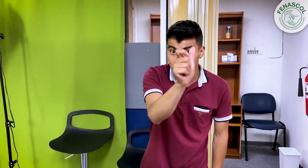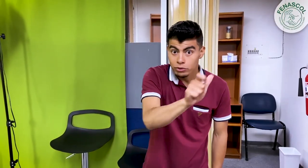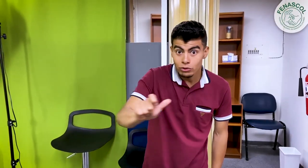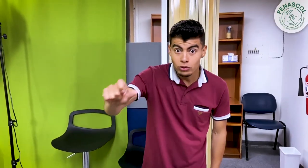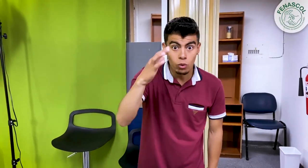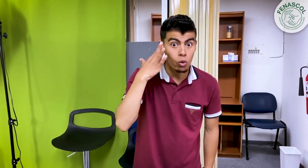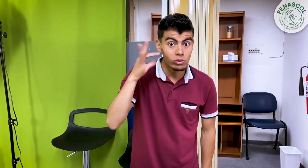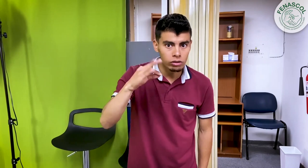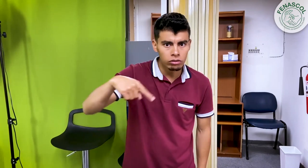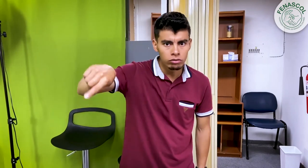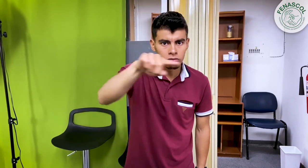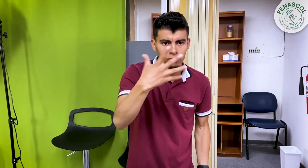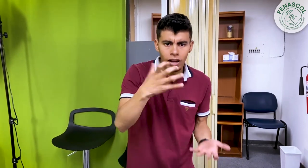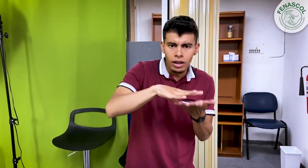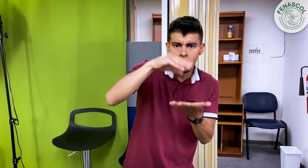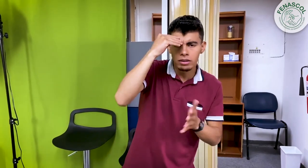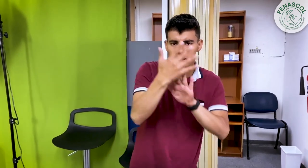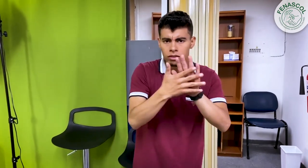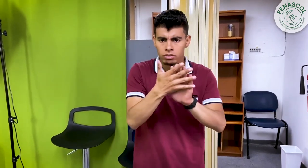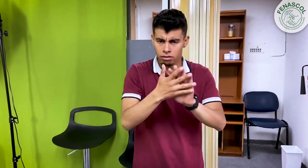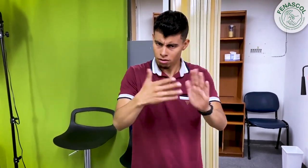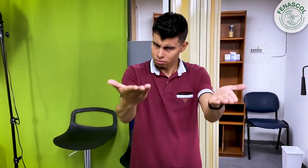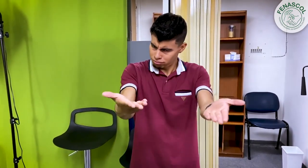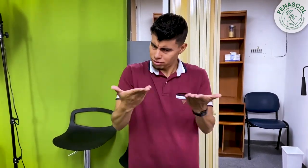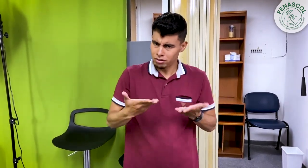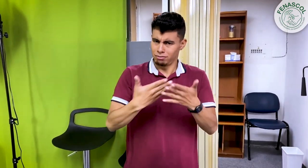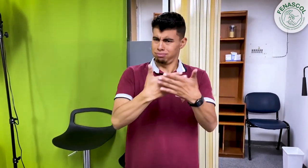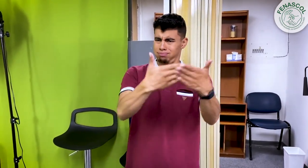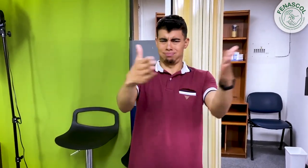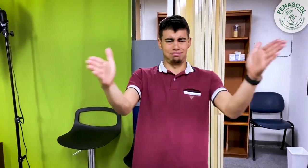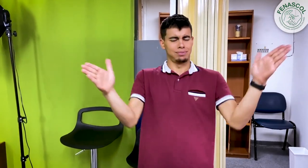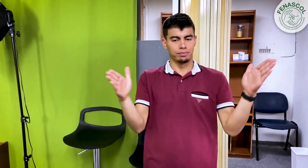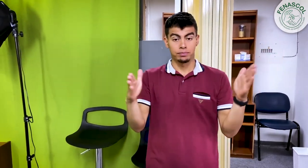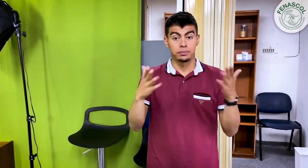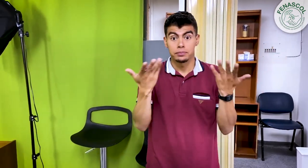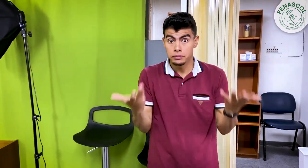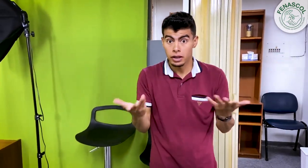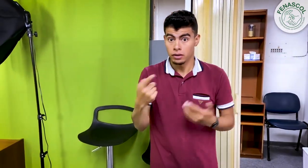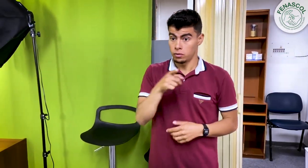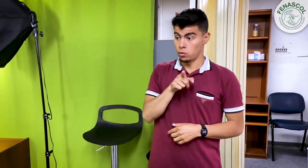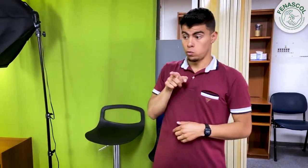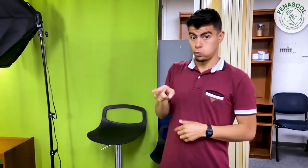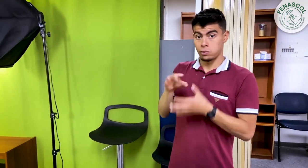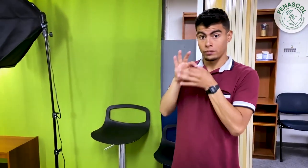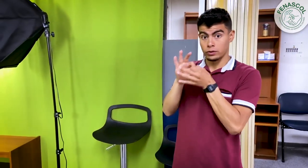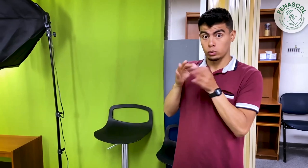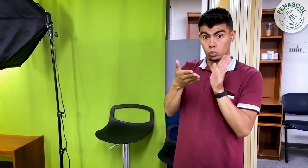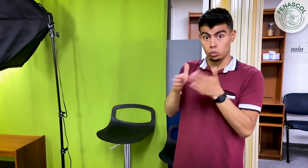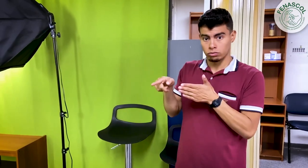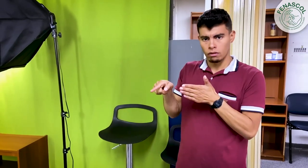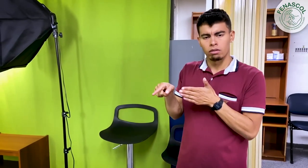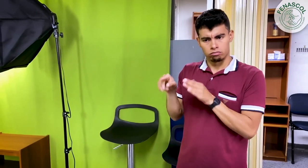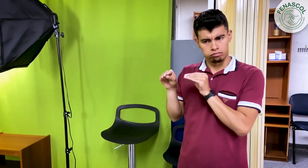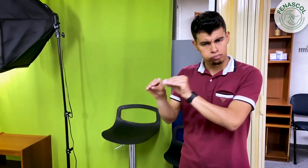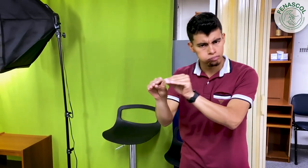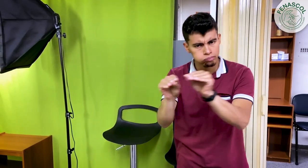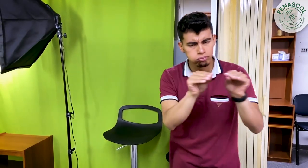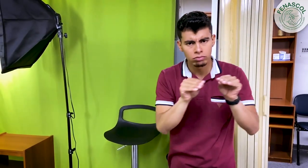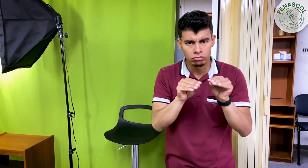oyentes, quieren aprender lengua de señas? ¡Adelante! Nuestras puertas están abiertas. En Fenascol ofrecemos cursos de formación de lengua de señas